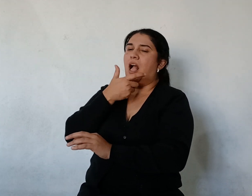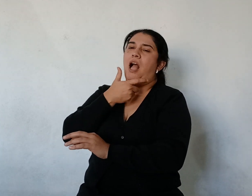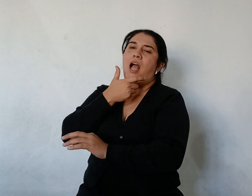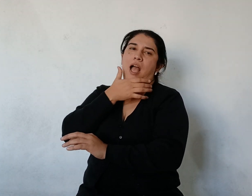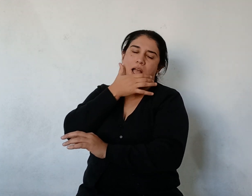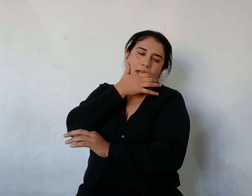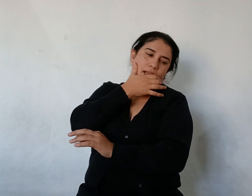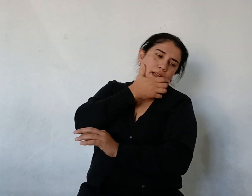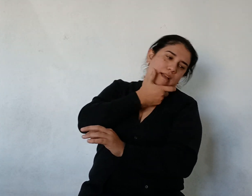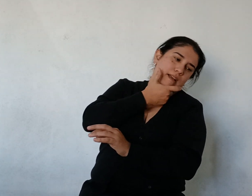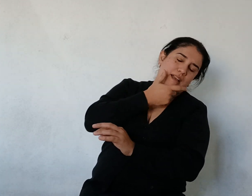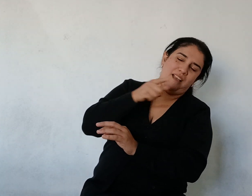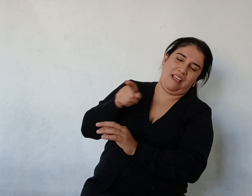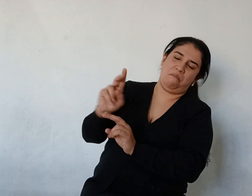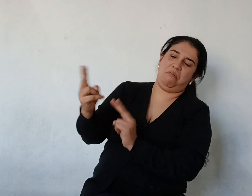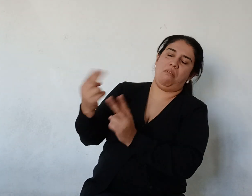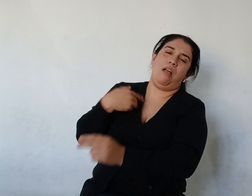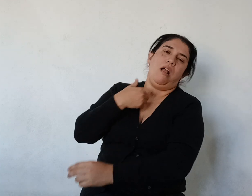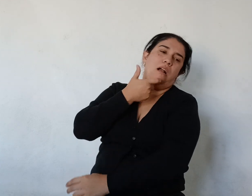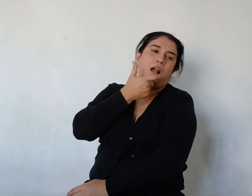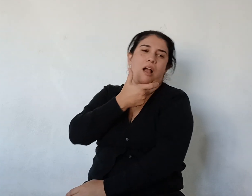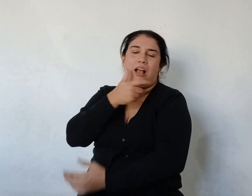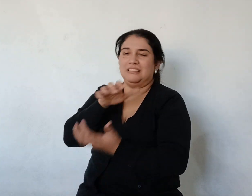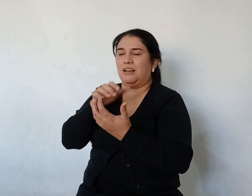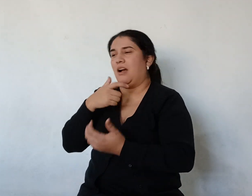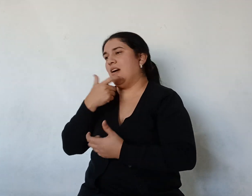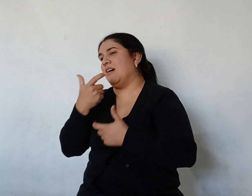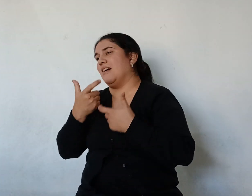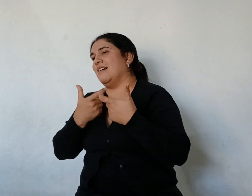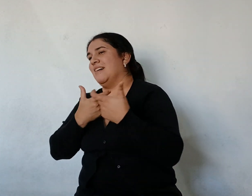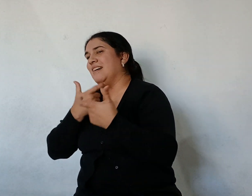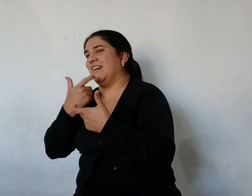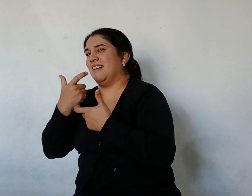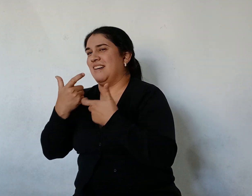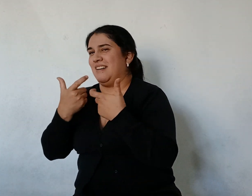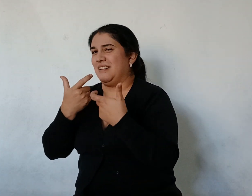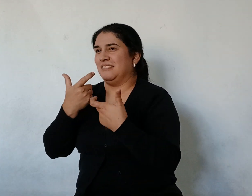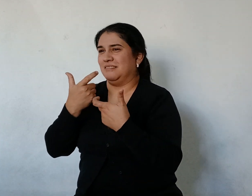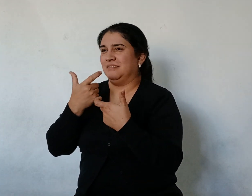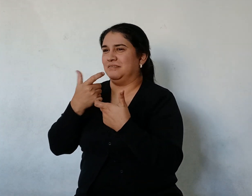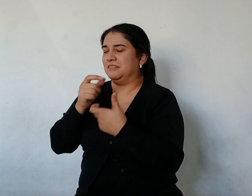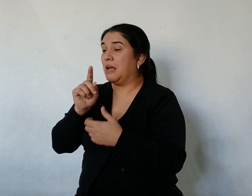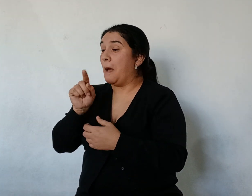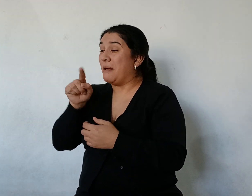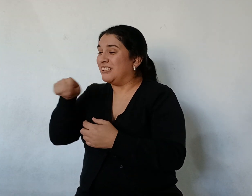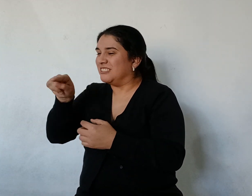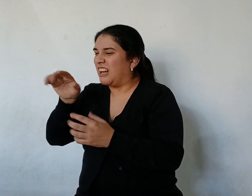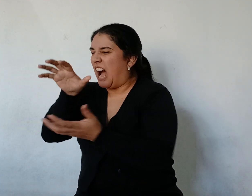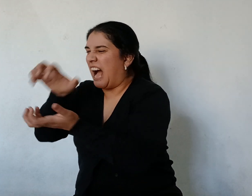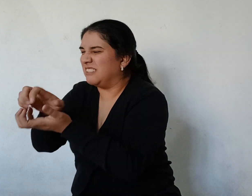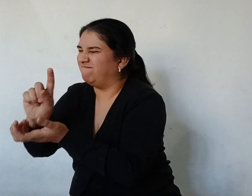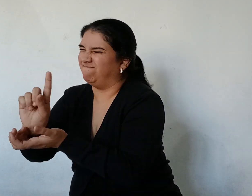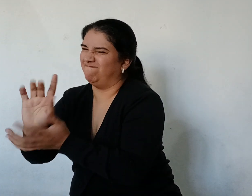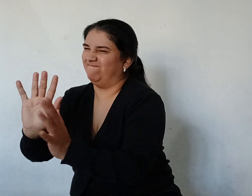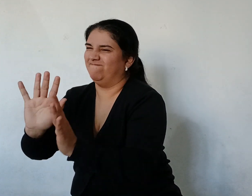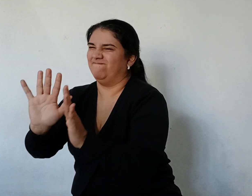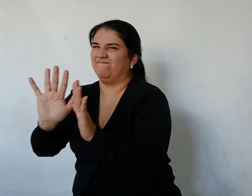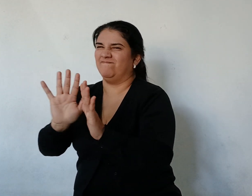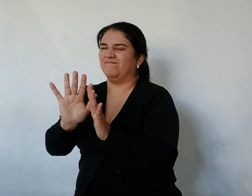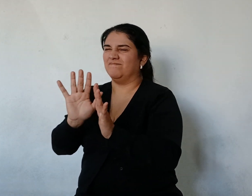No quisieron comer A ningún hombre Aunque bien Lo merecían Solo cuando pasó Uno que tenía Galones de oro En el